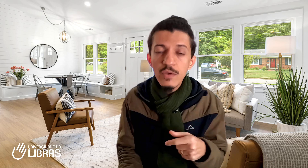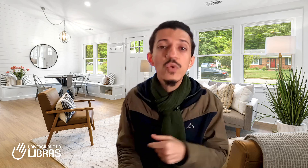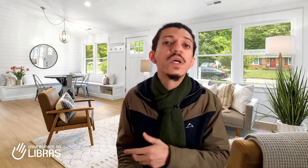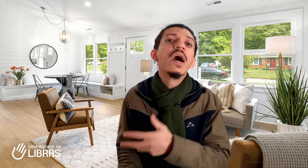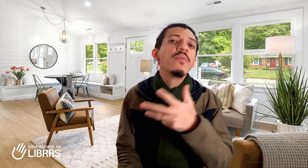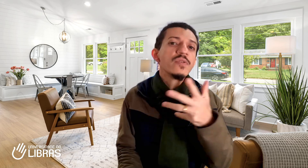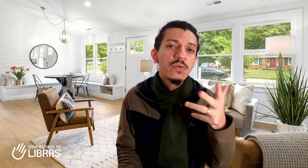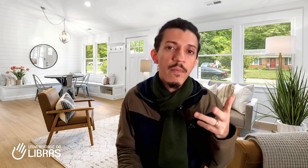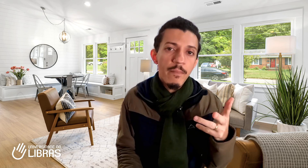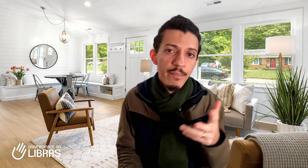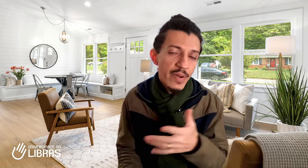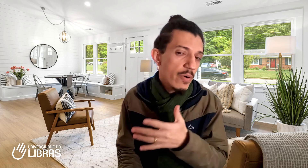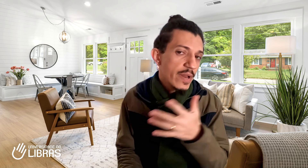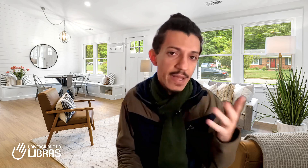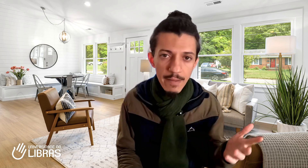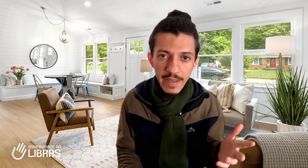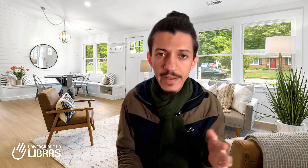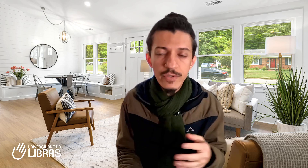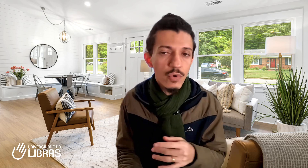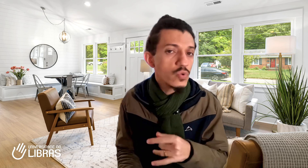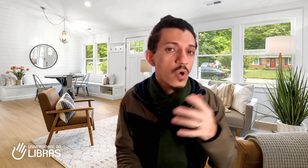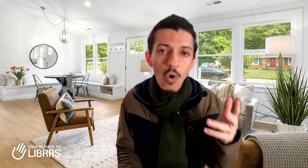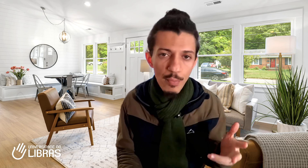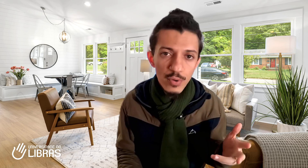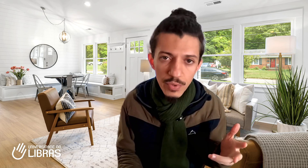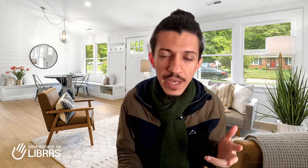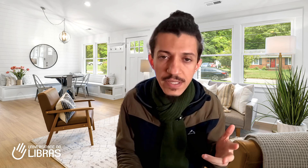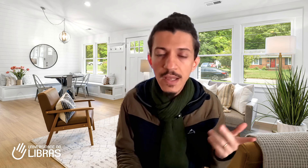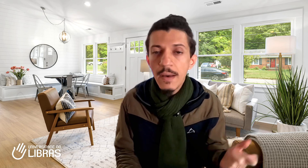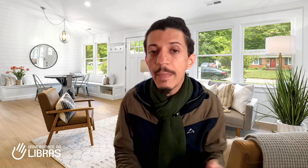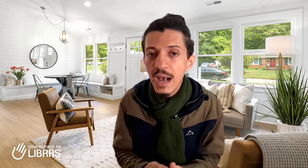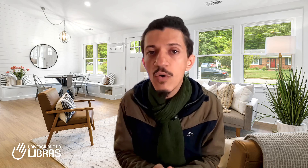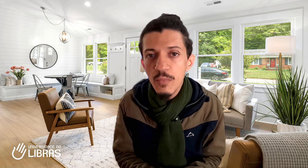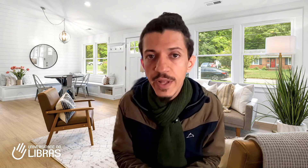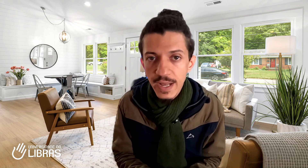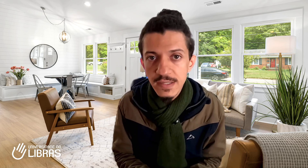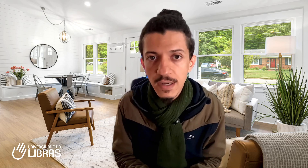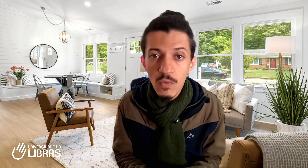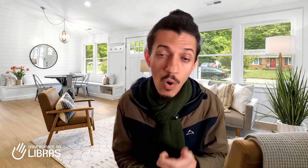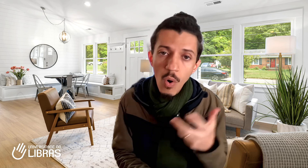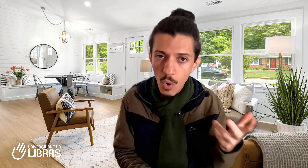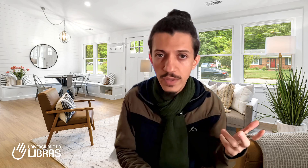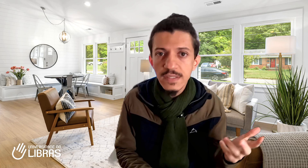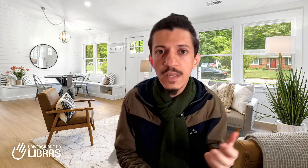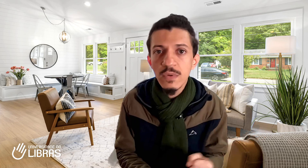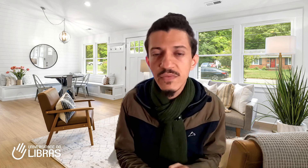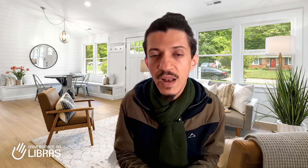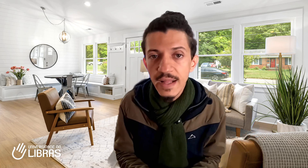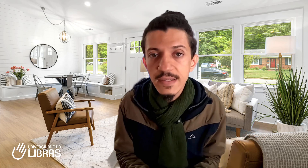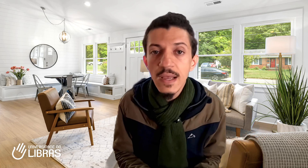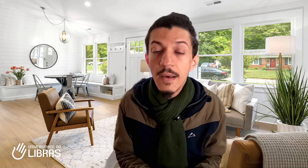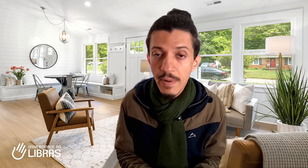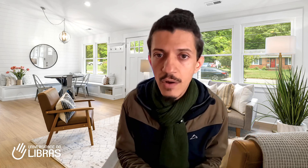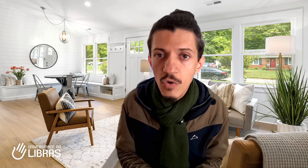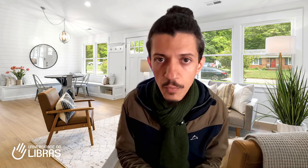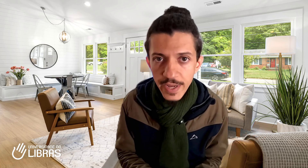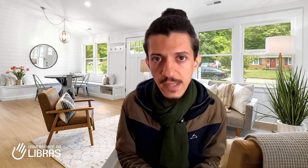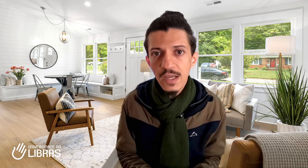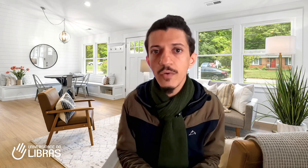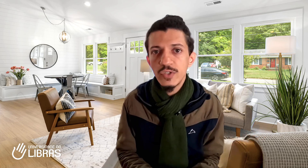usamos prioritariamente, ou só o português, para a comunicação, ou outras línguas faladas, para a comunicação no dia